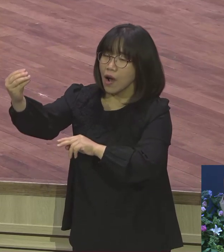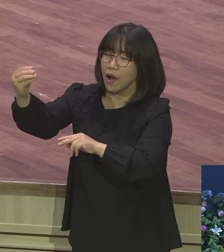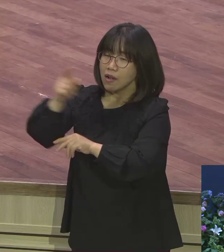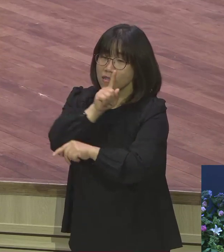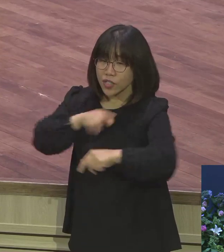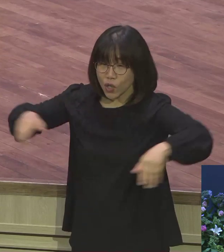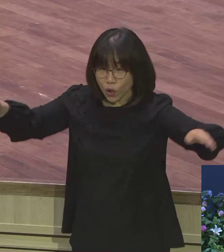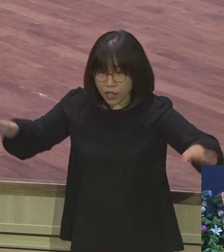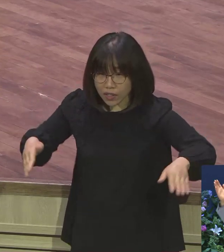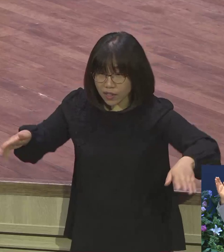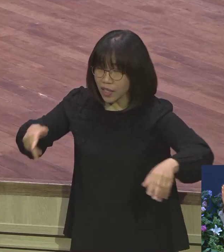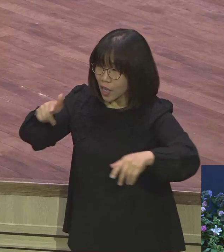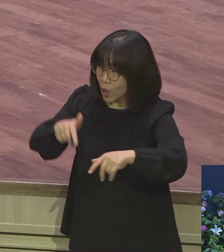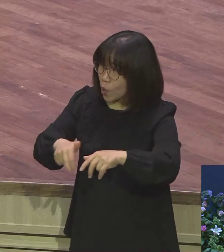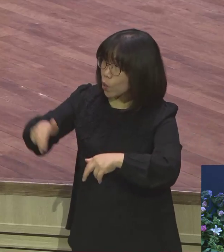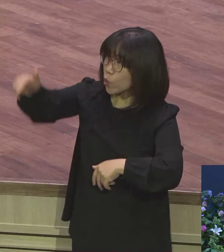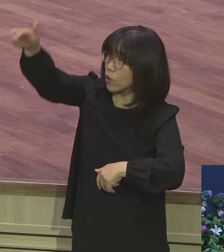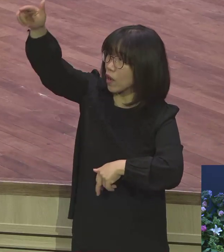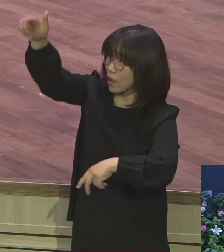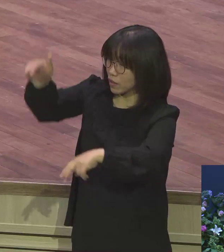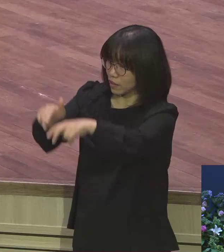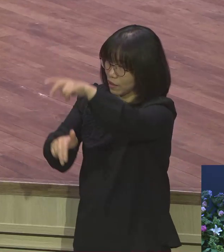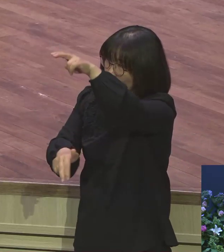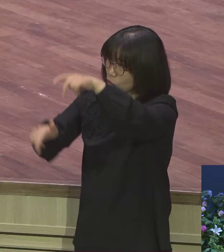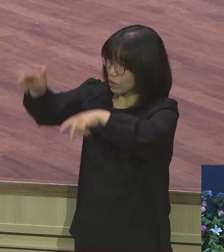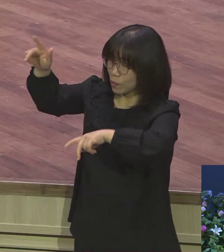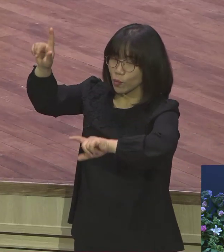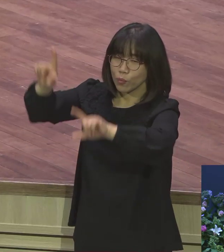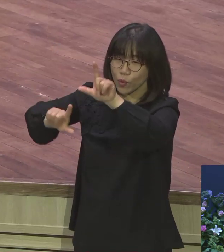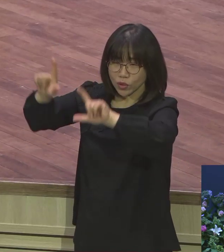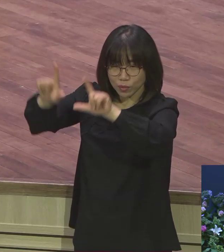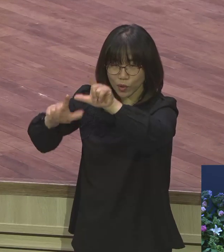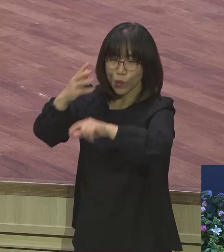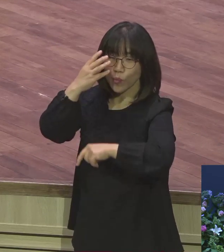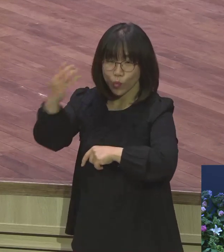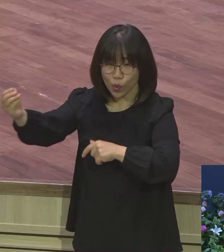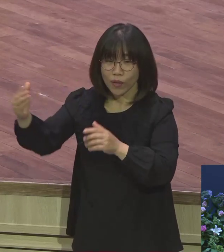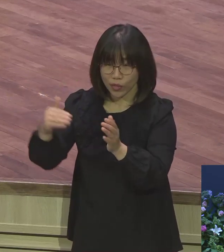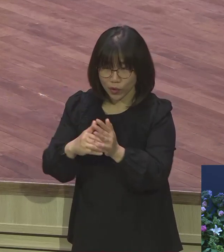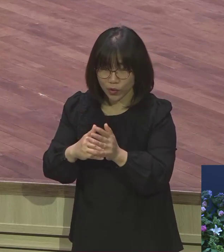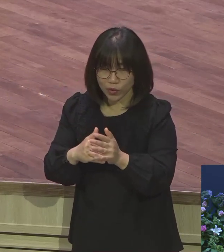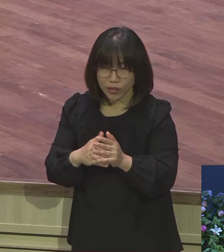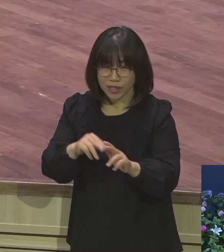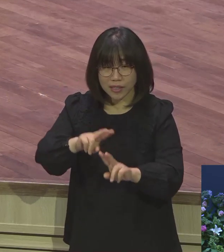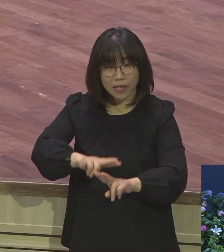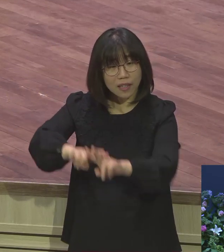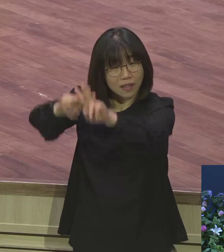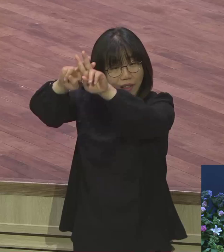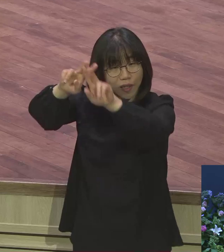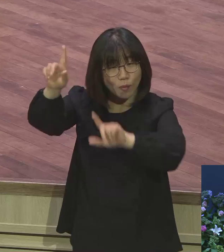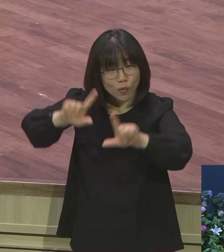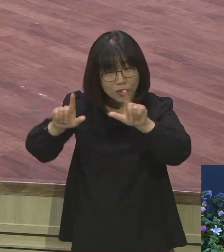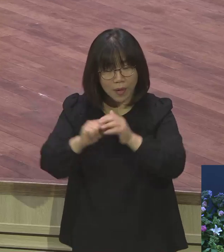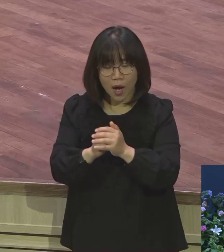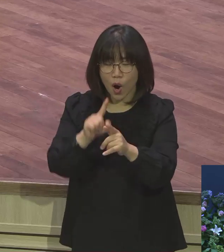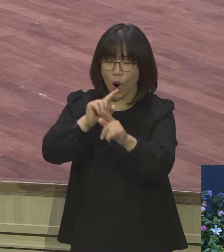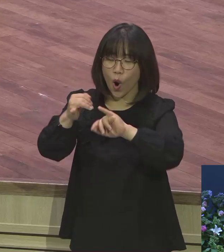내리락 하는 것을 그렇게 보게 된 것입니다. 이 사닭다리는요 은약의 핵심인